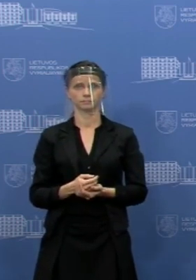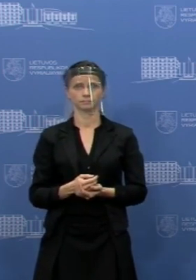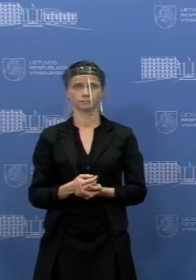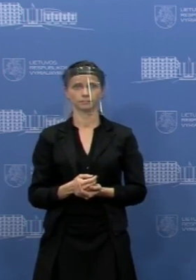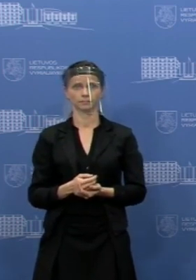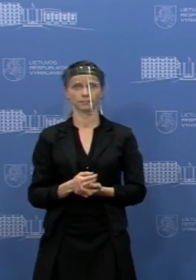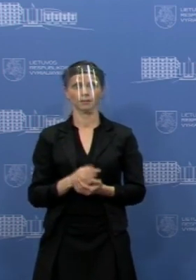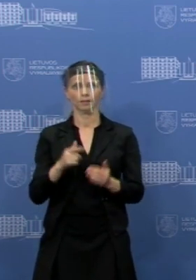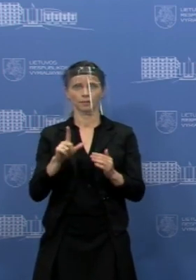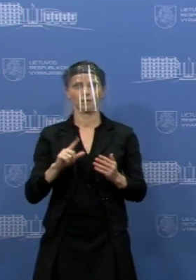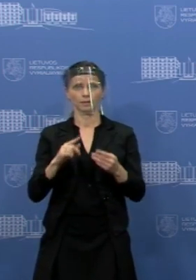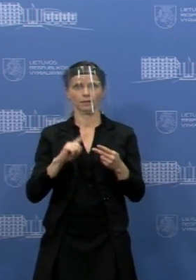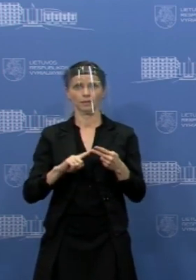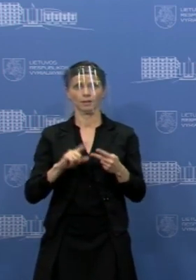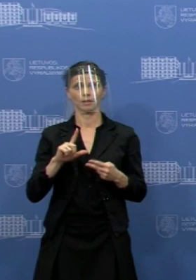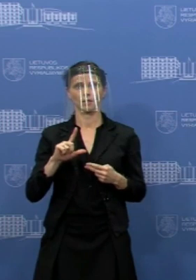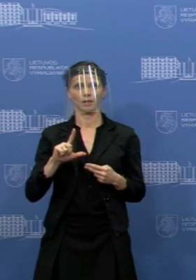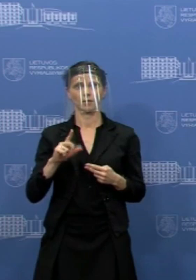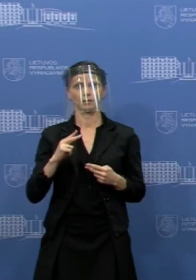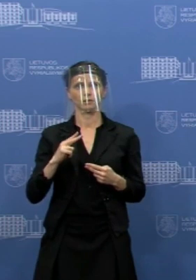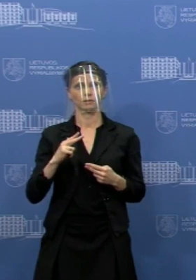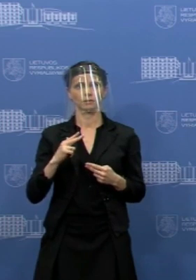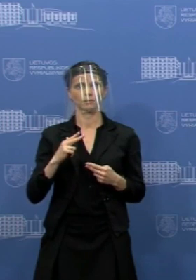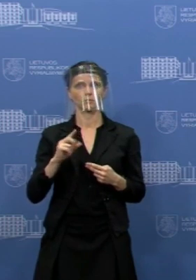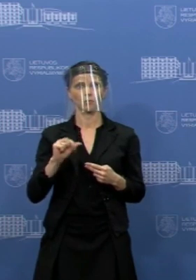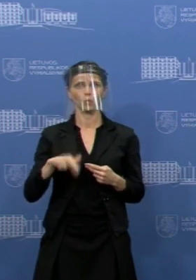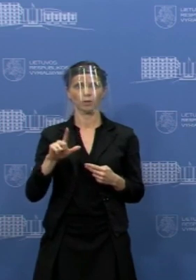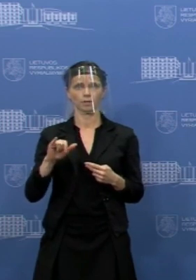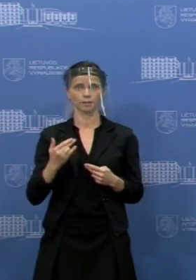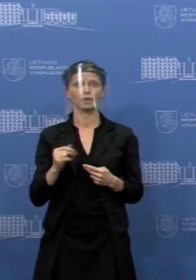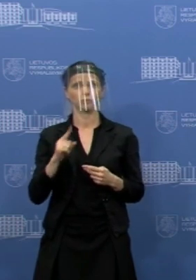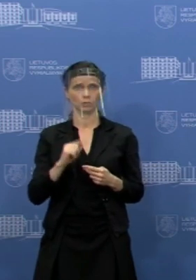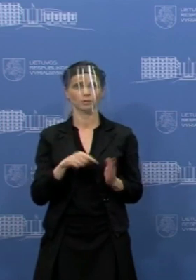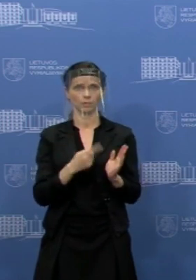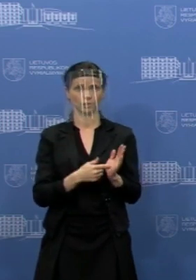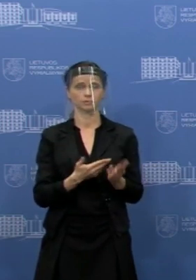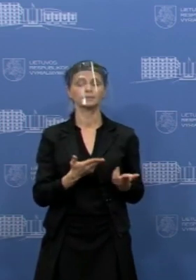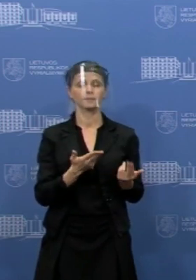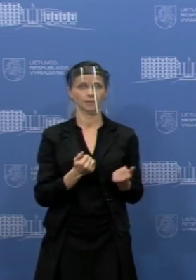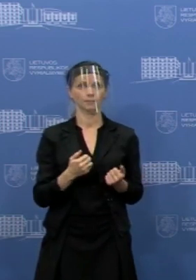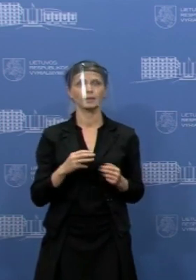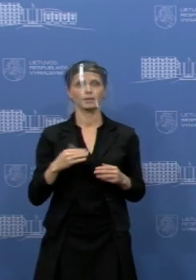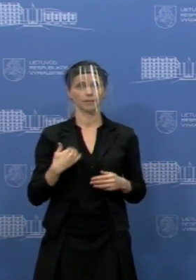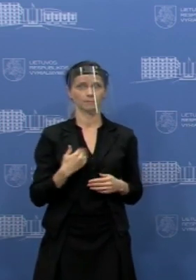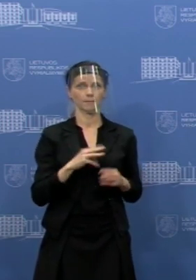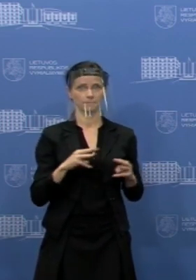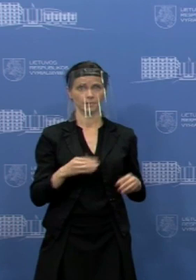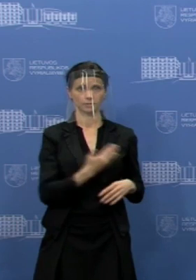Elta, Paulina Levickite, ar būtų iš eltos klausimų? Sveiki, ministrė. Norėčiau pasitirauti,